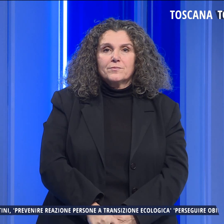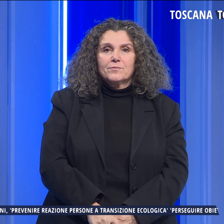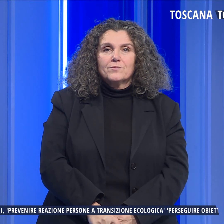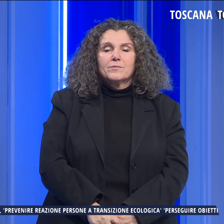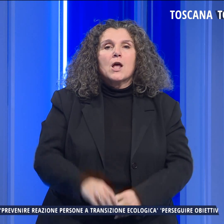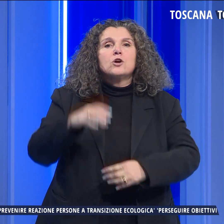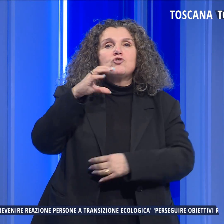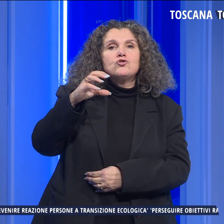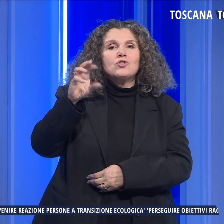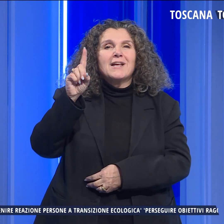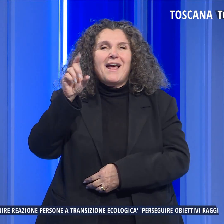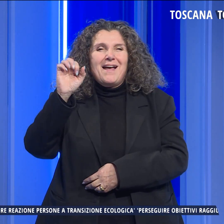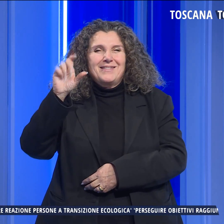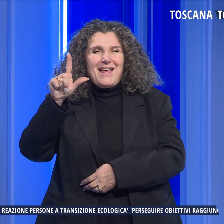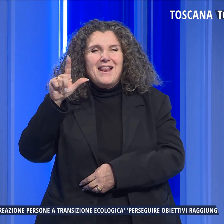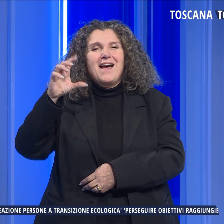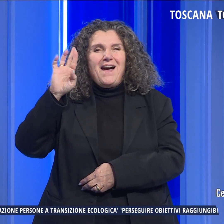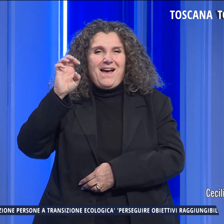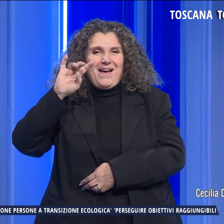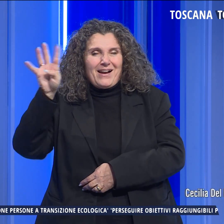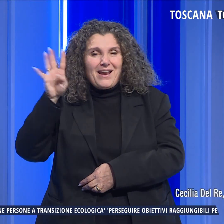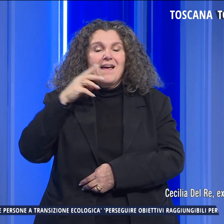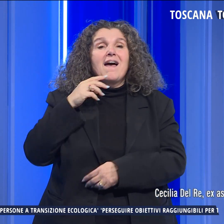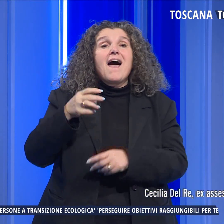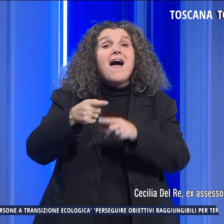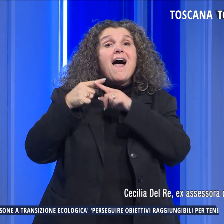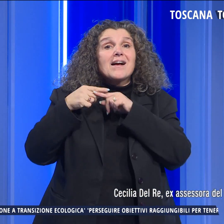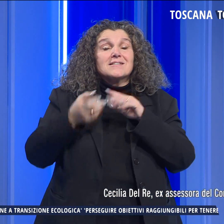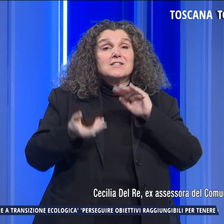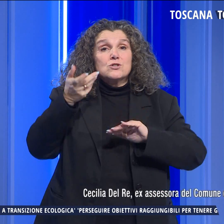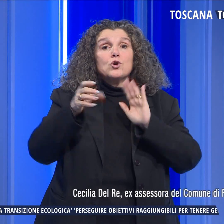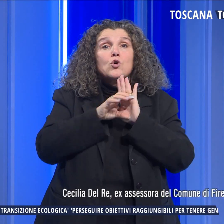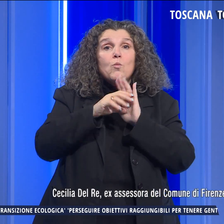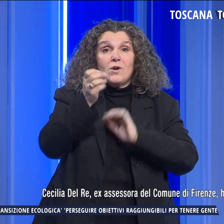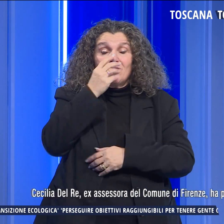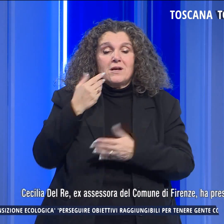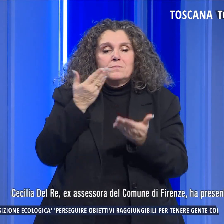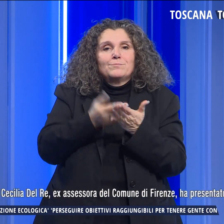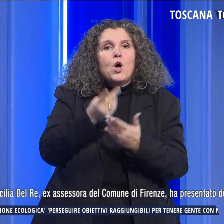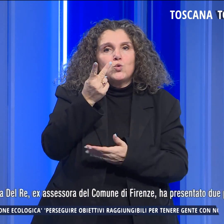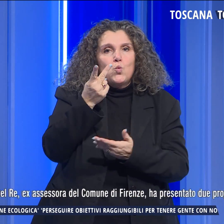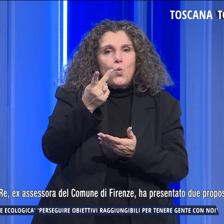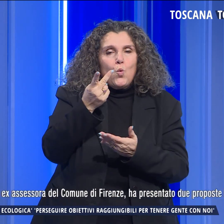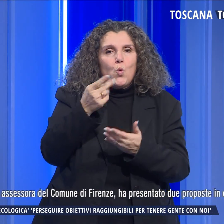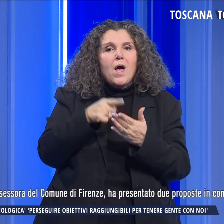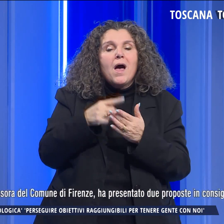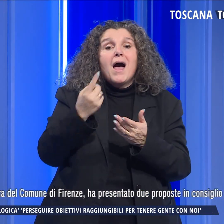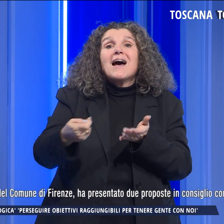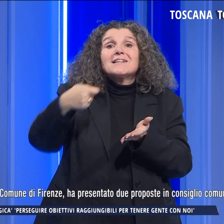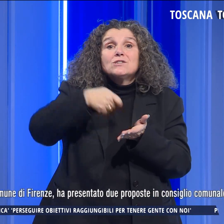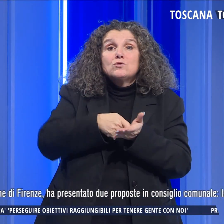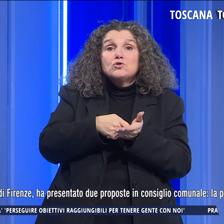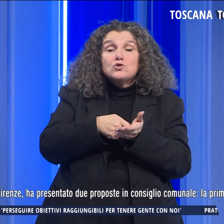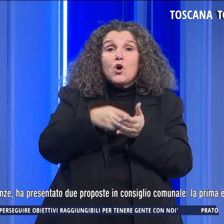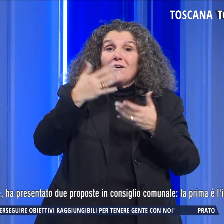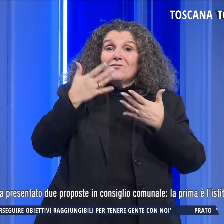Cecilia Del Re, ex assessore al Comune di Firenze, ha presentato due proposte in Consiglio Comunale. La prima è l'istituzione del salario